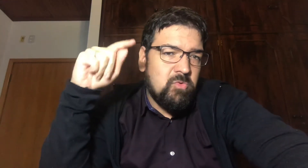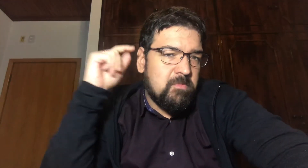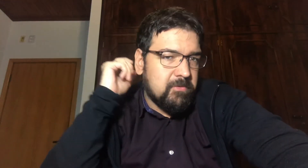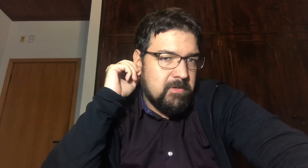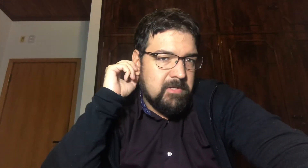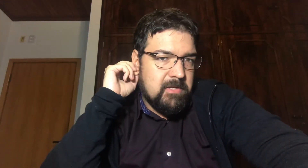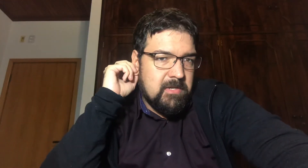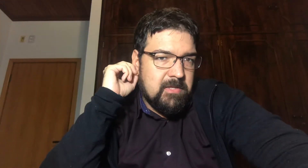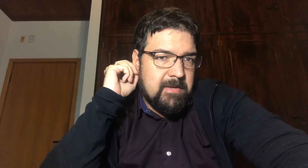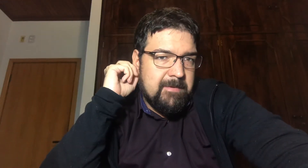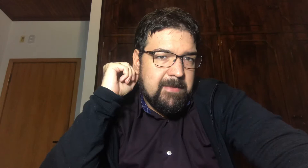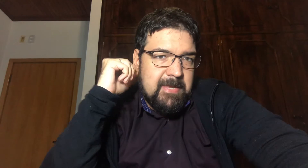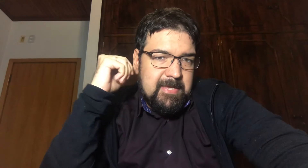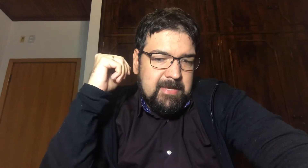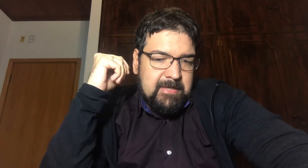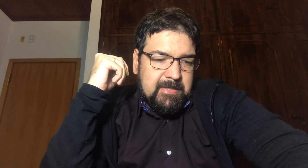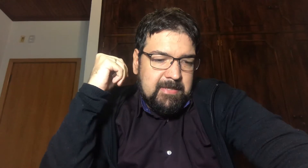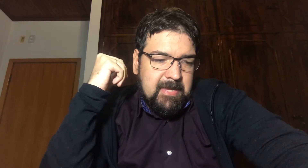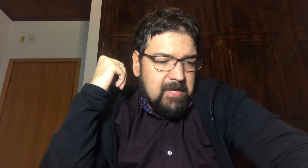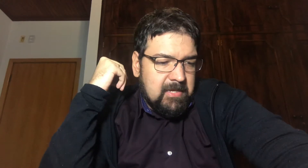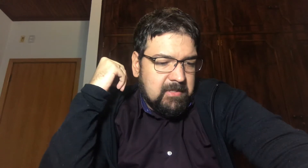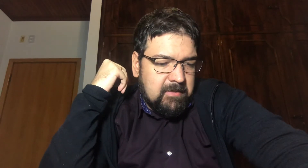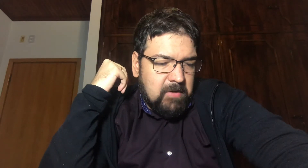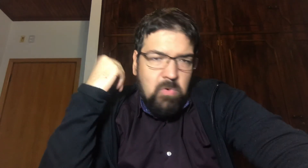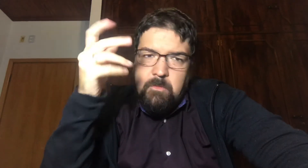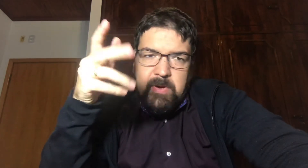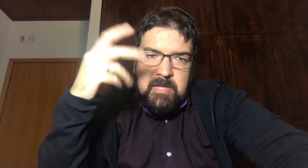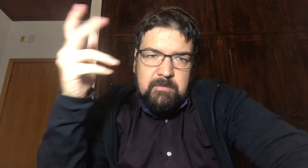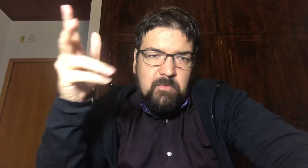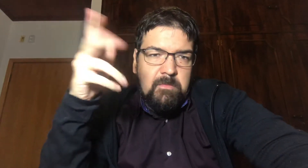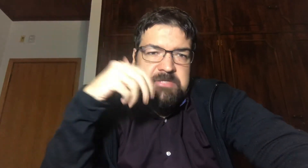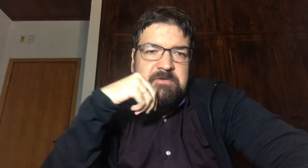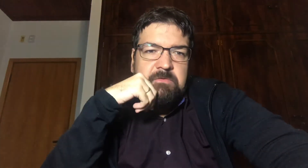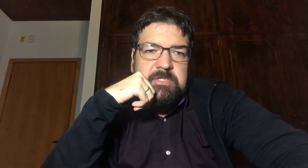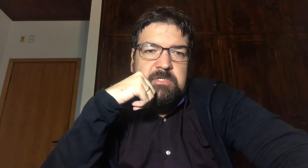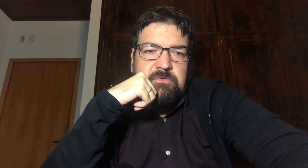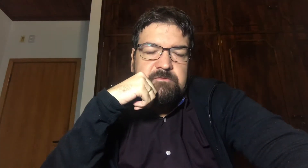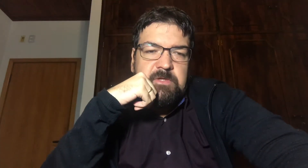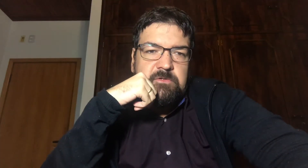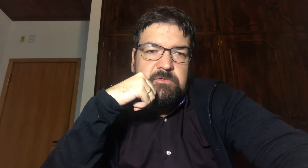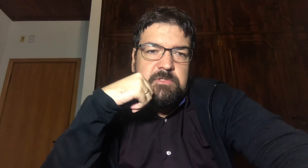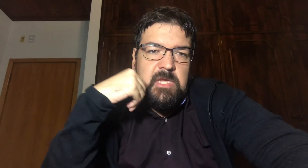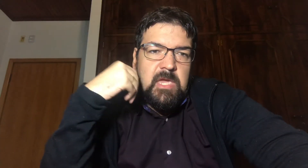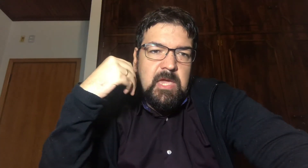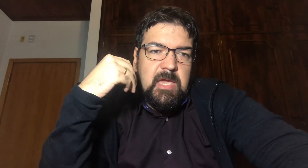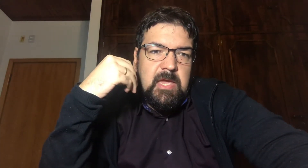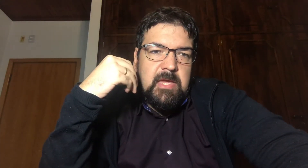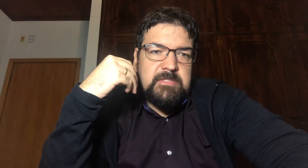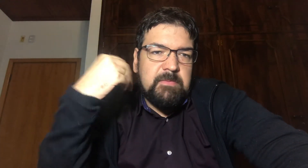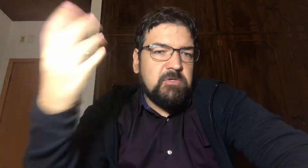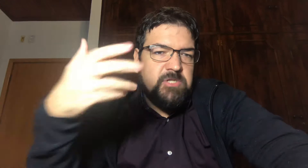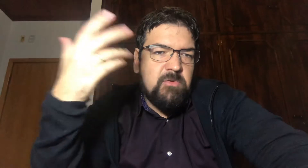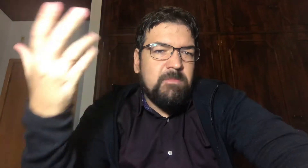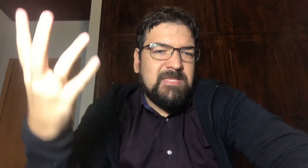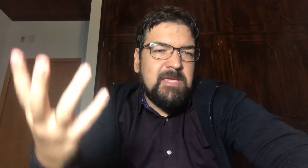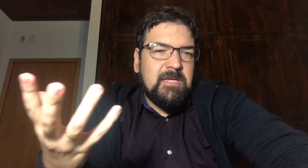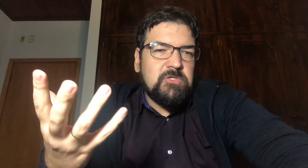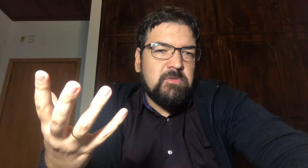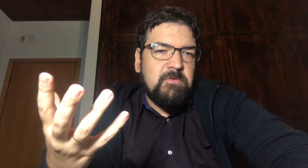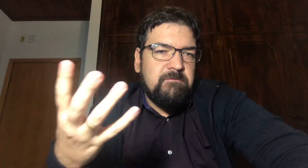duplo E quem aqui me acompanha com mais frequência nos vídeos Sabe que eu já comentei aqui sobre o